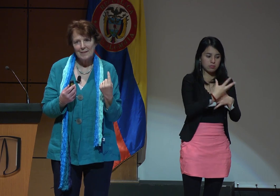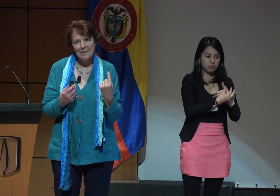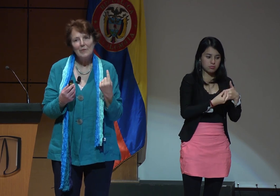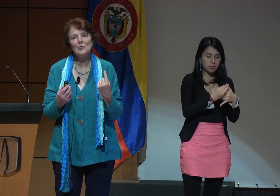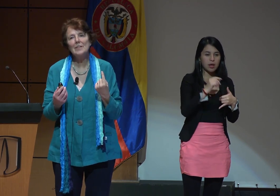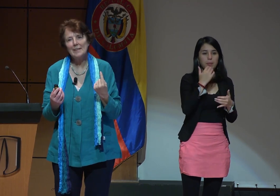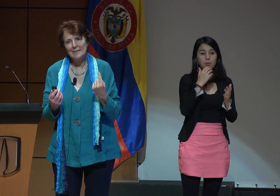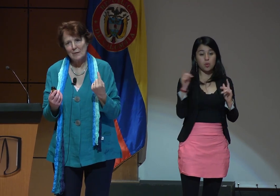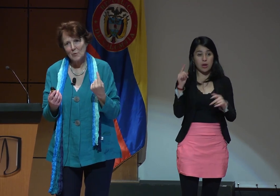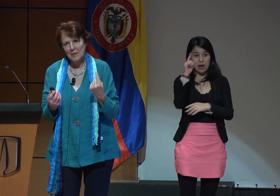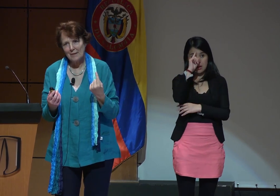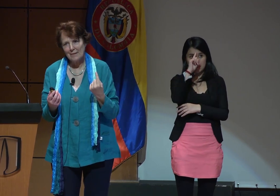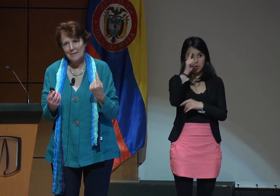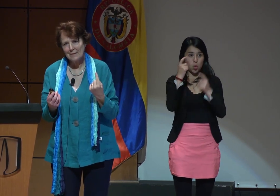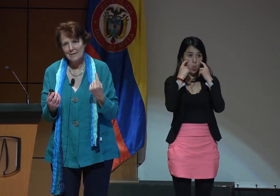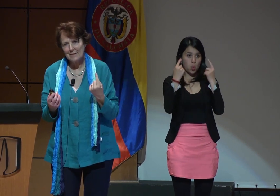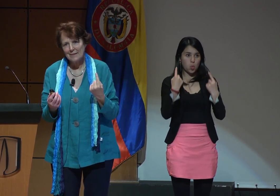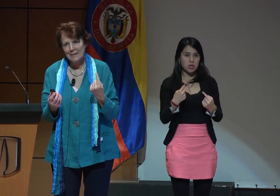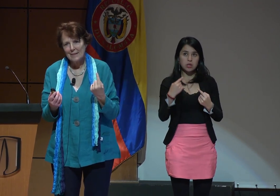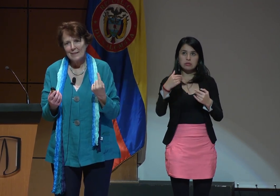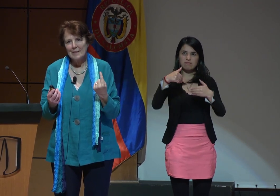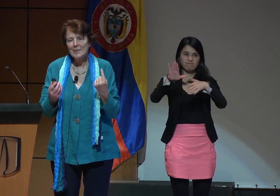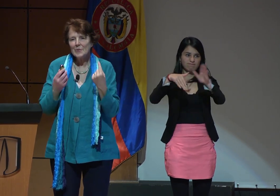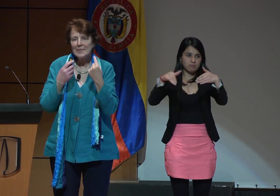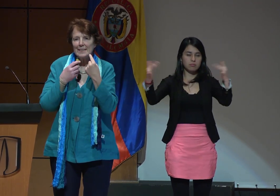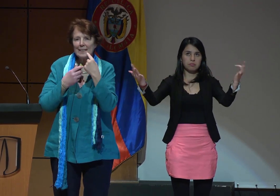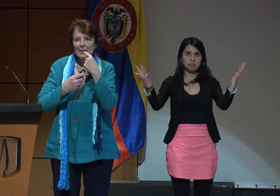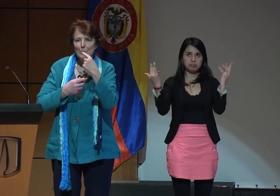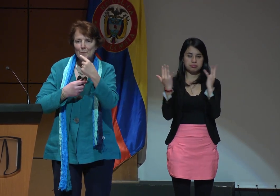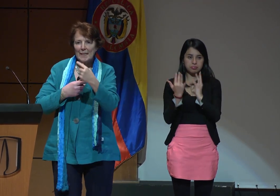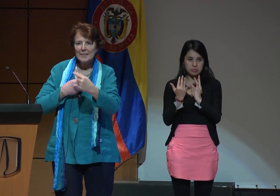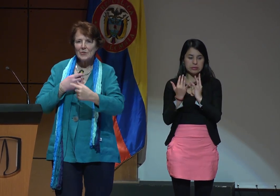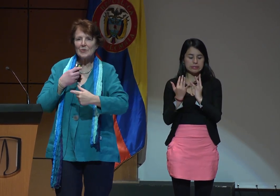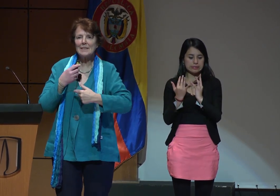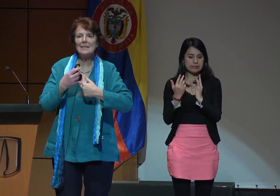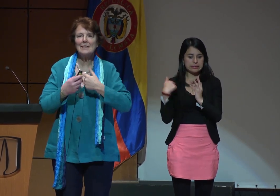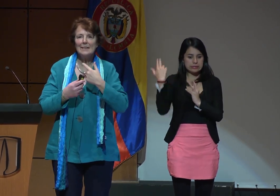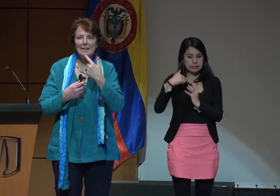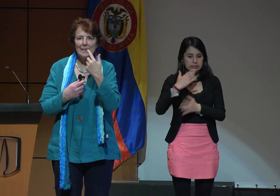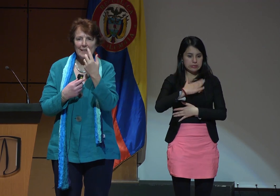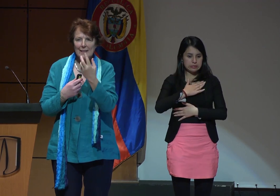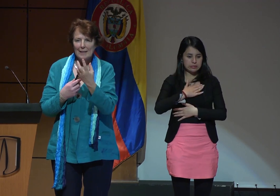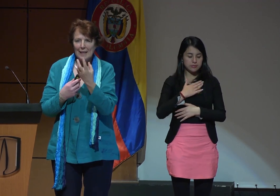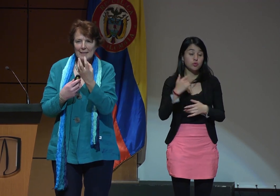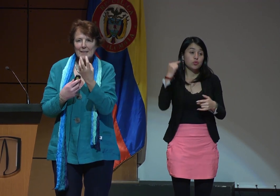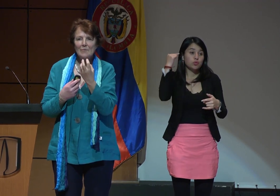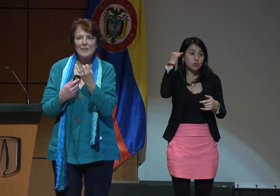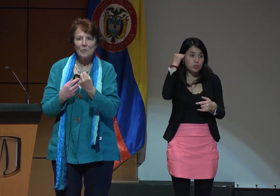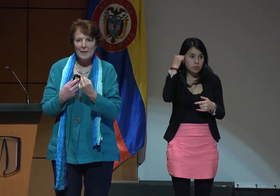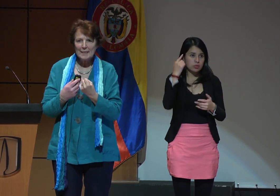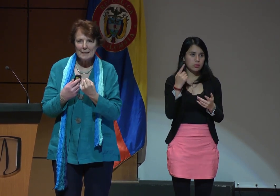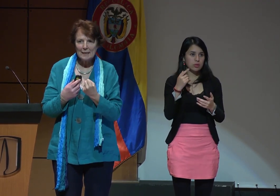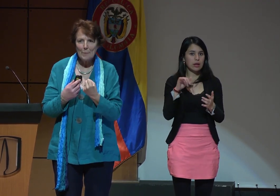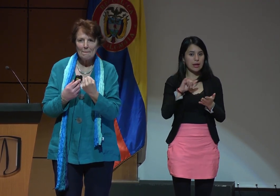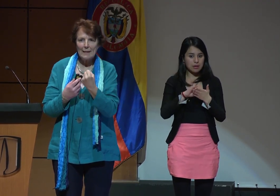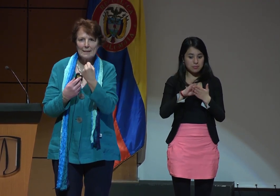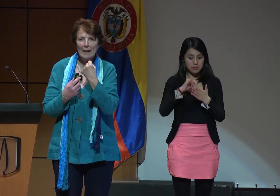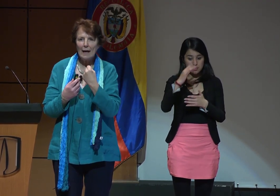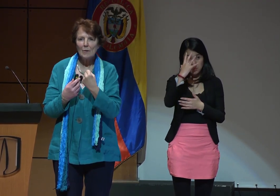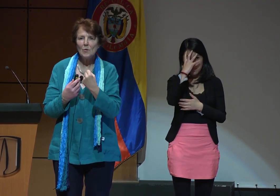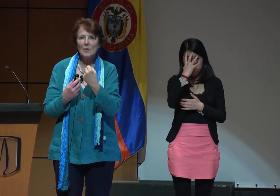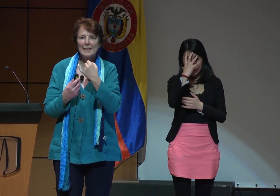que no tenían acogida. Entonces pienso que esa vergüenza